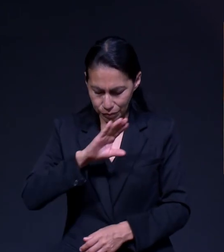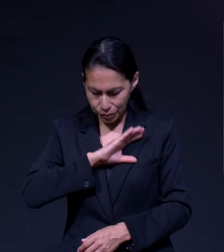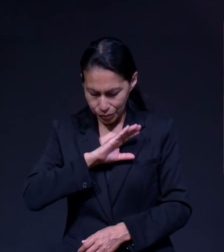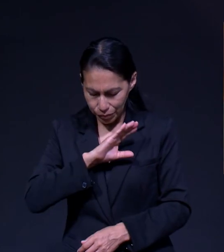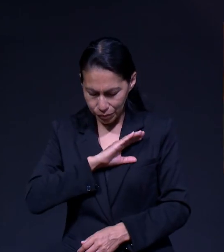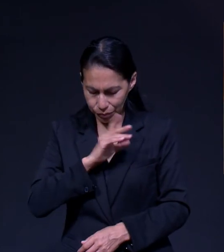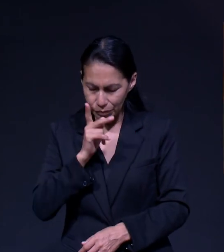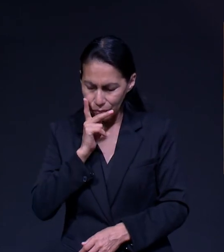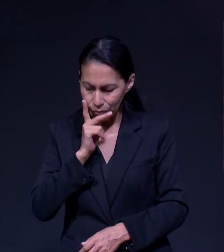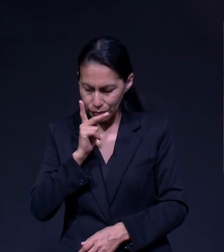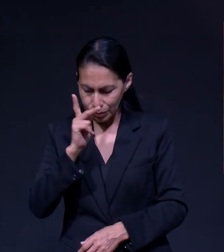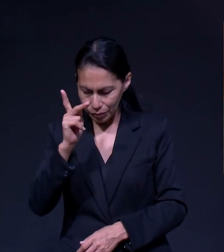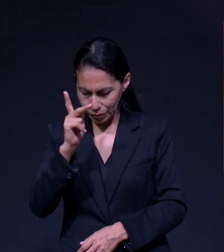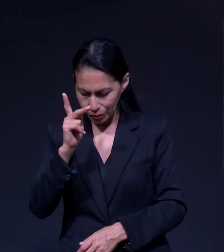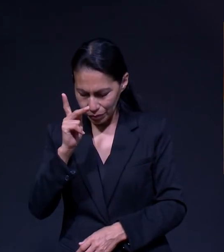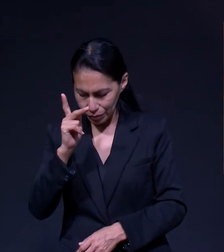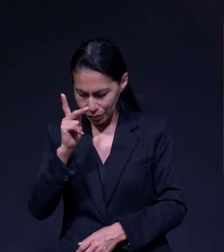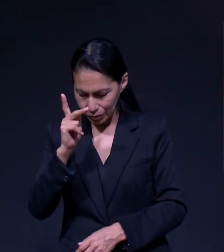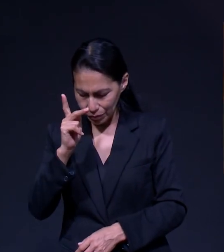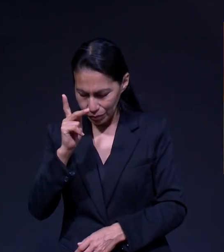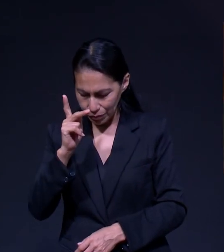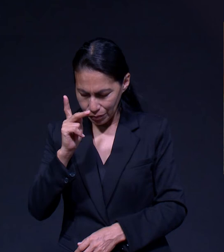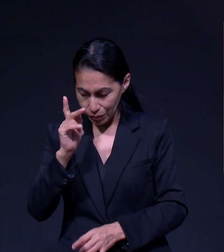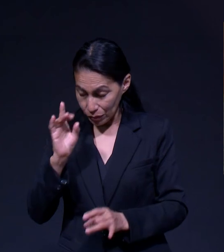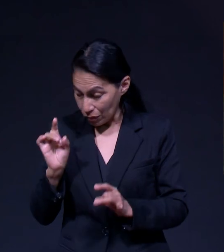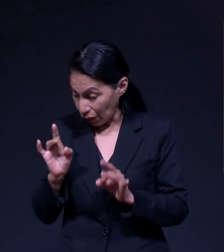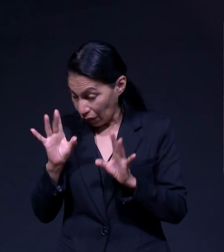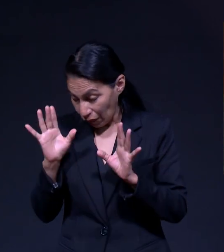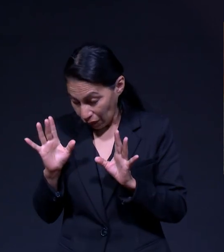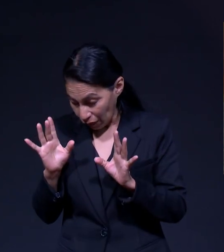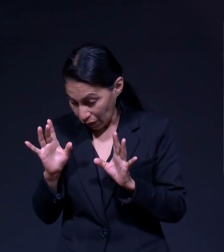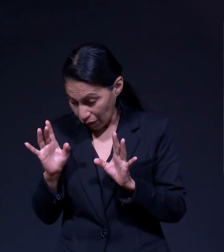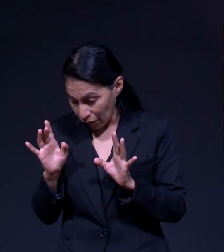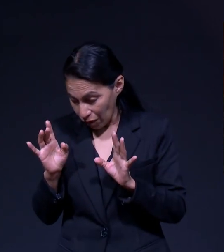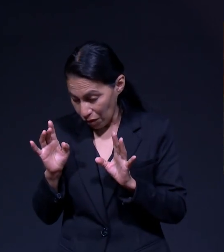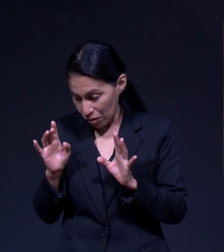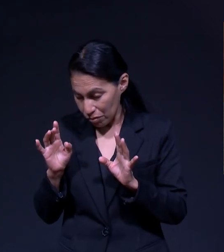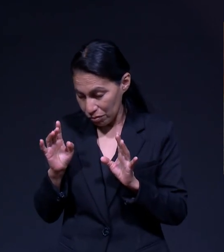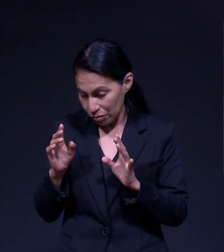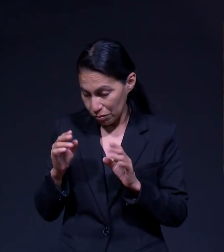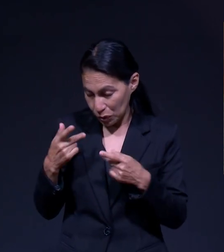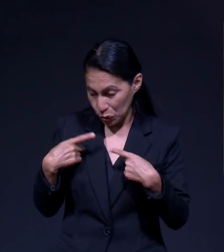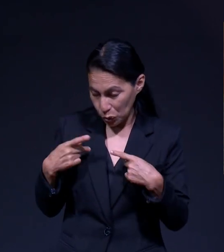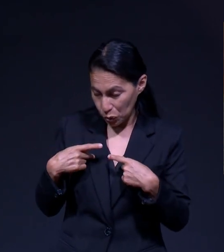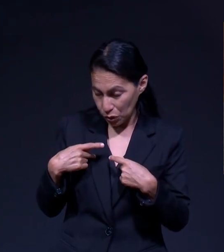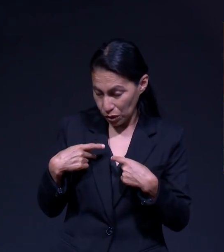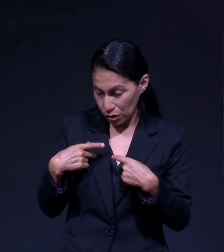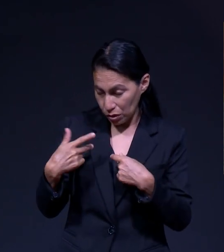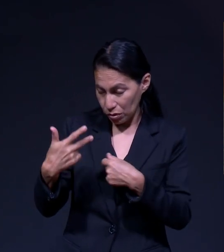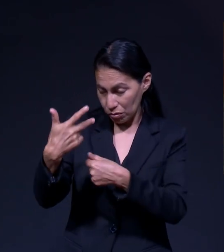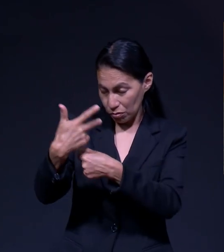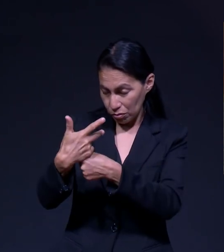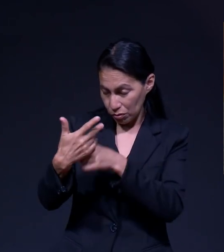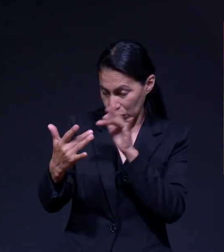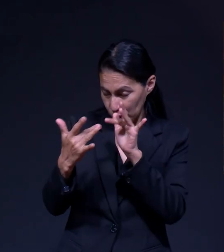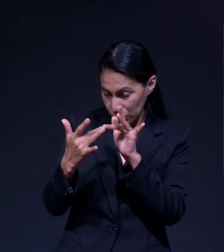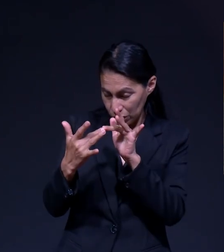Querido Padre, sé que no es casualidad que las personas que están viendo este programa están allí,